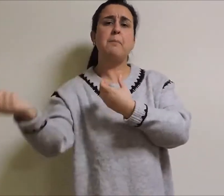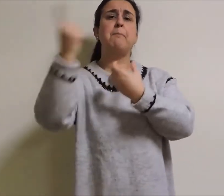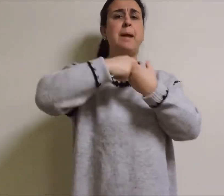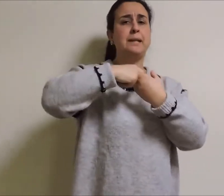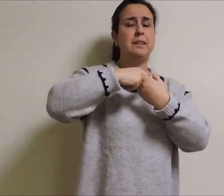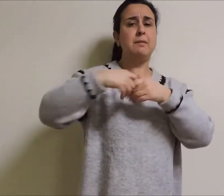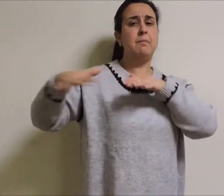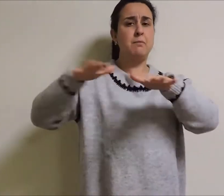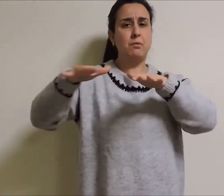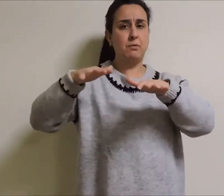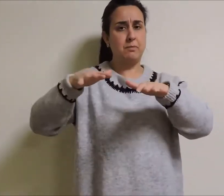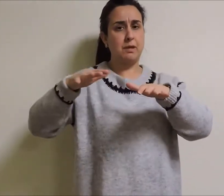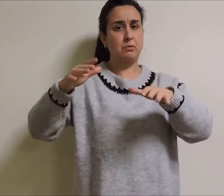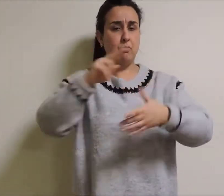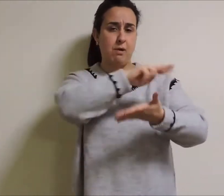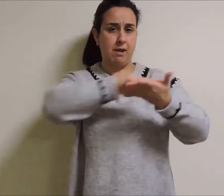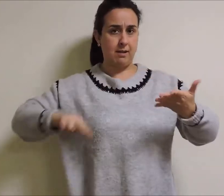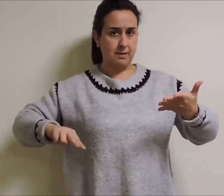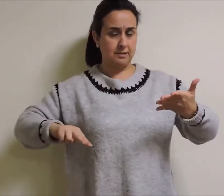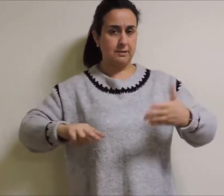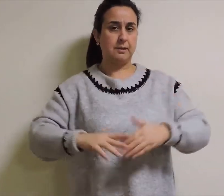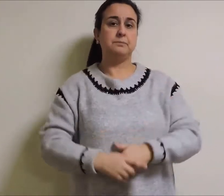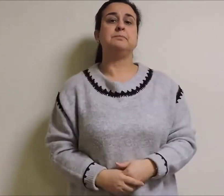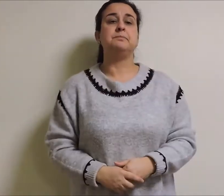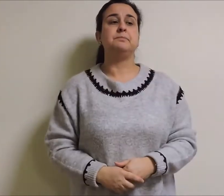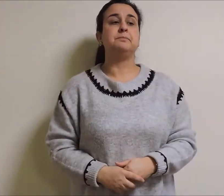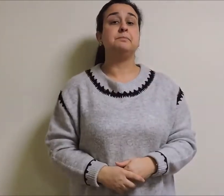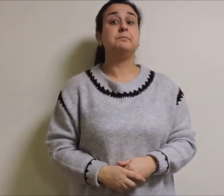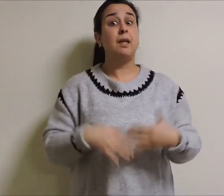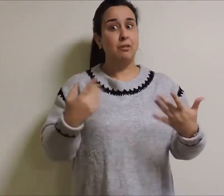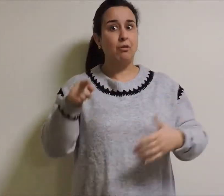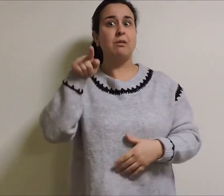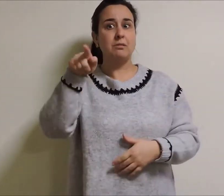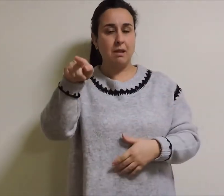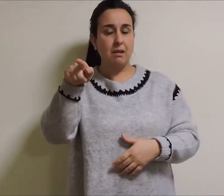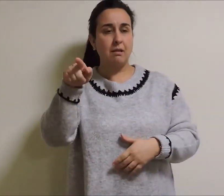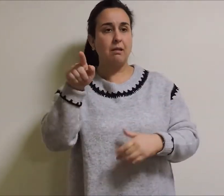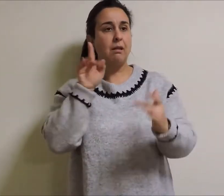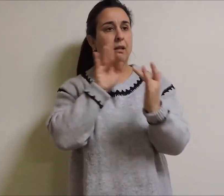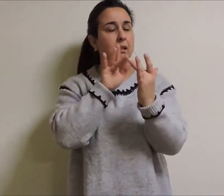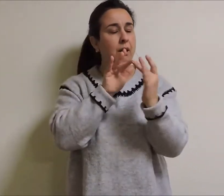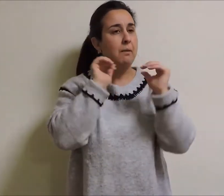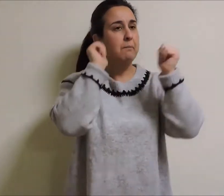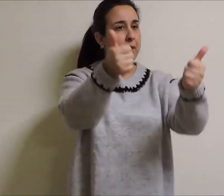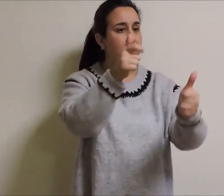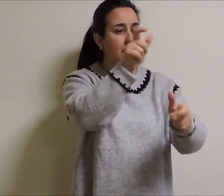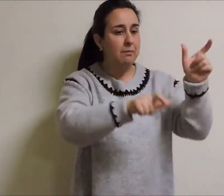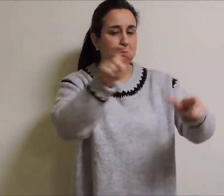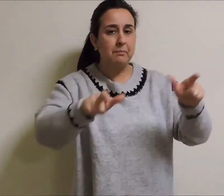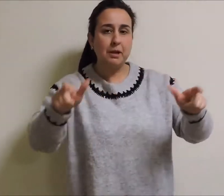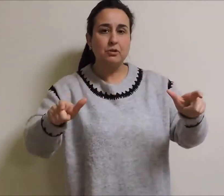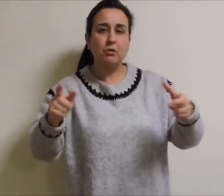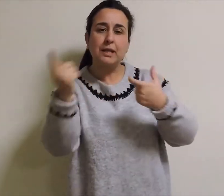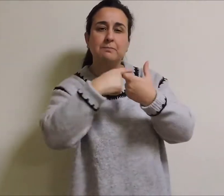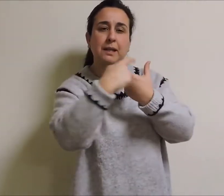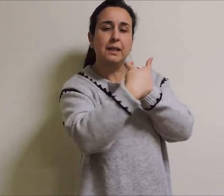galeguista. Así, coñeceu a moitos dos membros do Seminario de Estudos